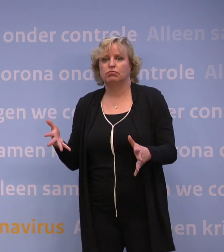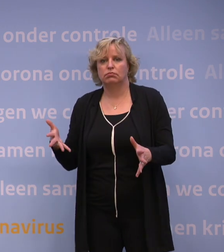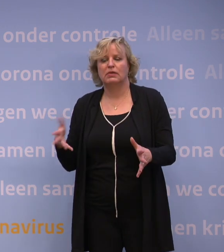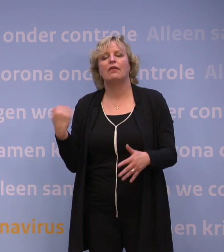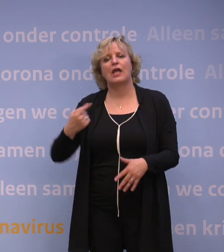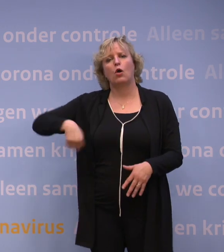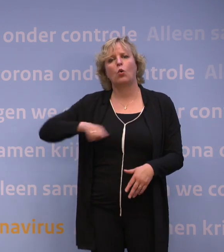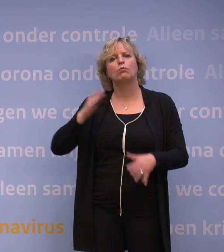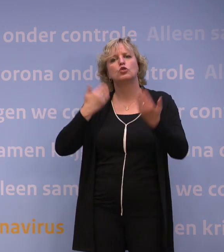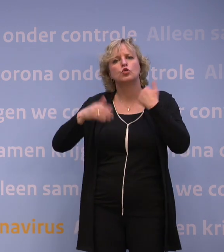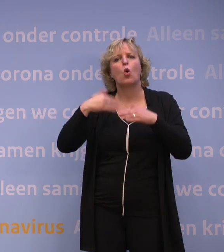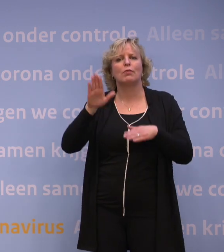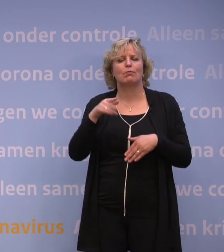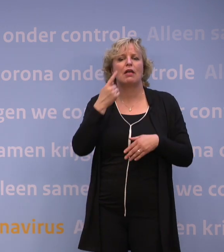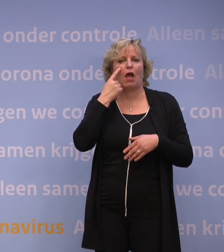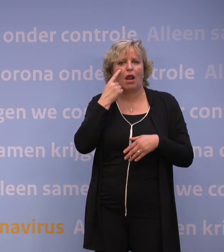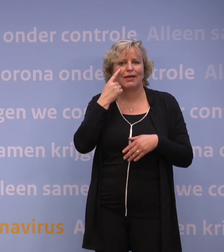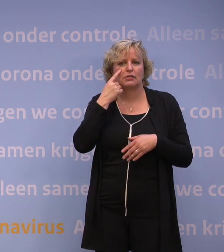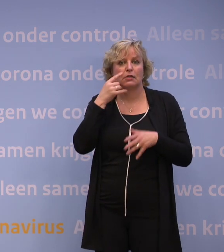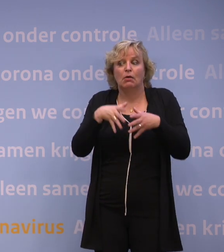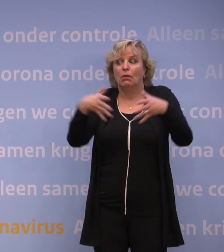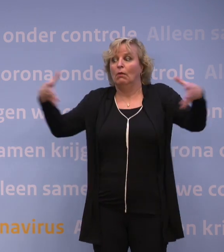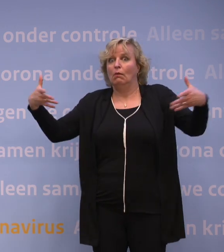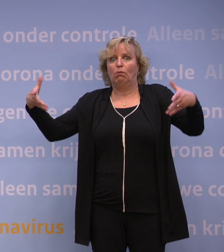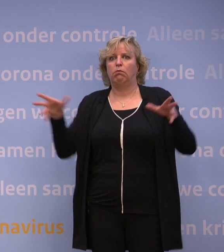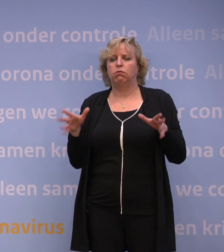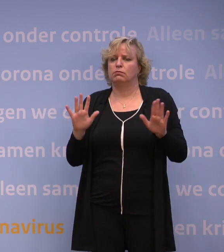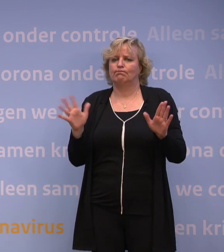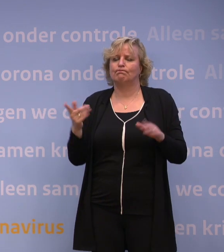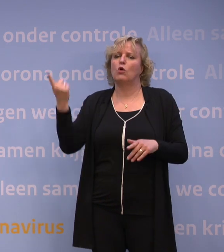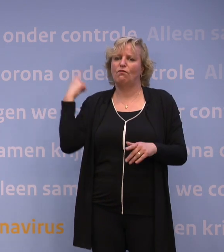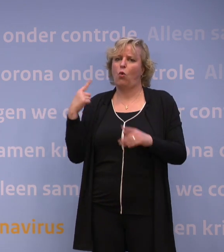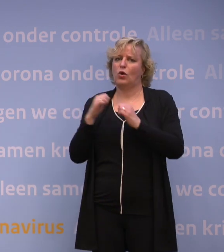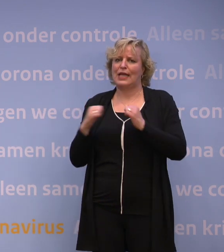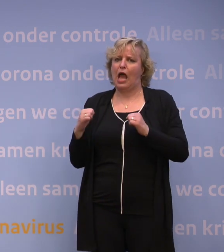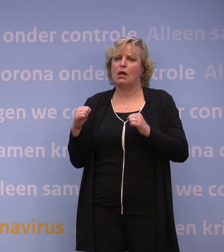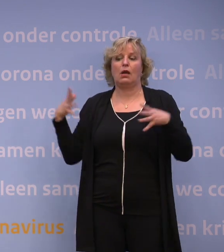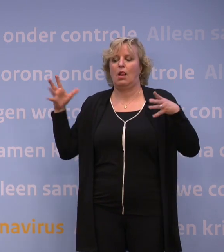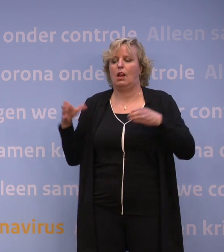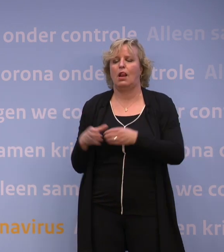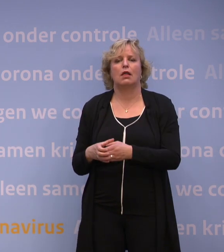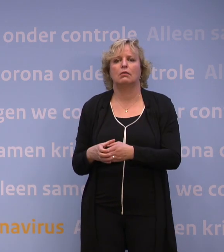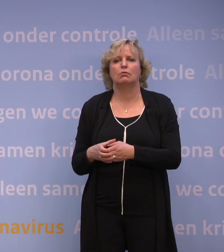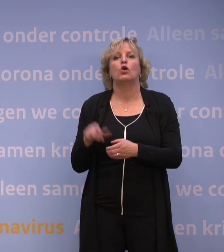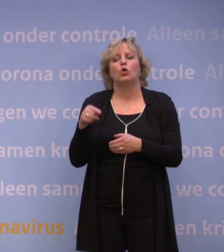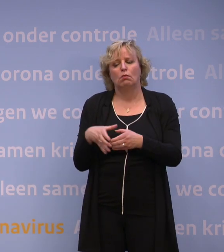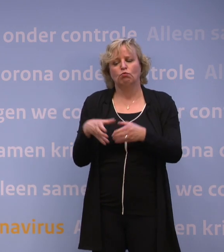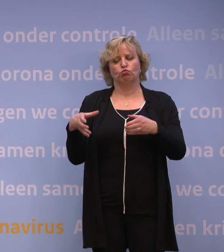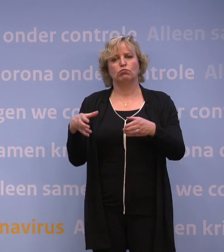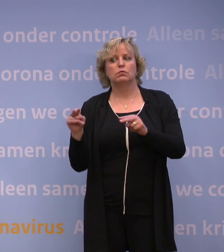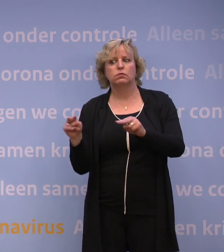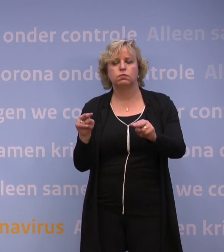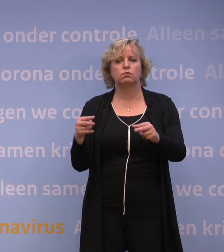alert. In wat kleinere samenstelling blijven wij anders dan vorige zomer doorvergaderen. Ja, niet de hele dag natuurlijk, maar